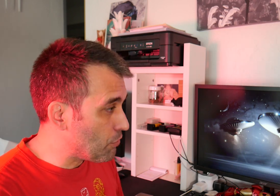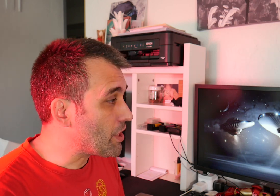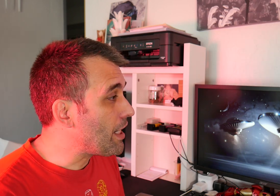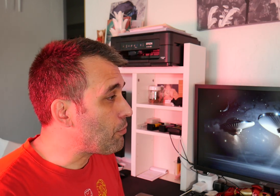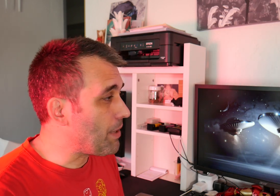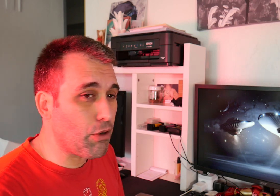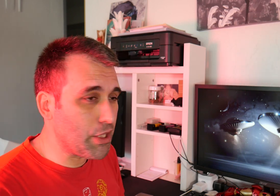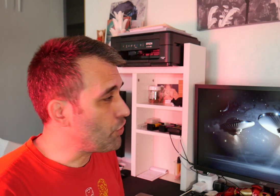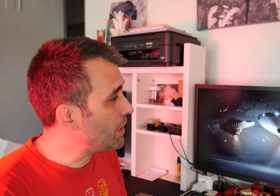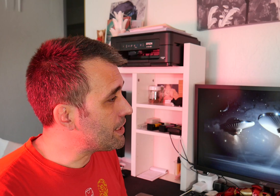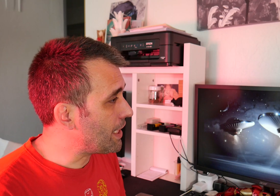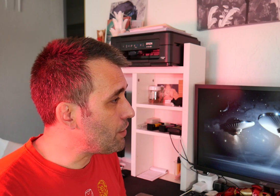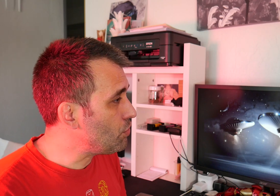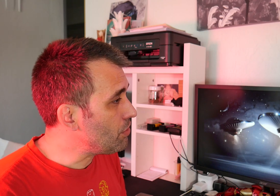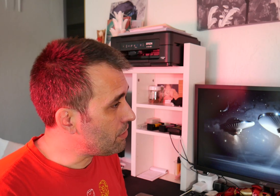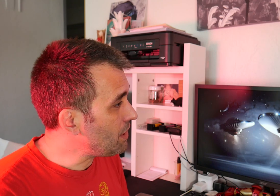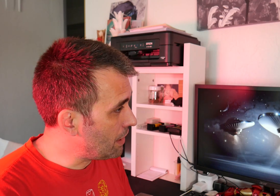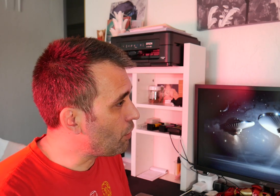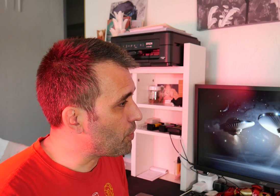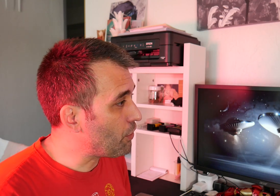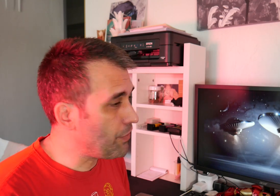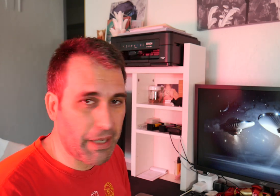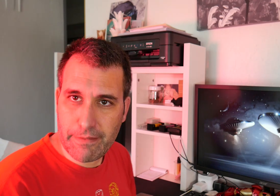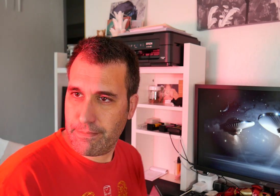mostraré la prueba a Juan Tontín en secreto y él te lo podrá confirmar.